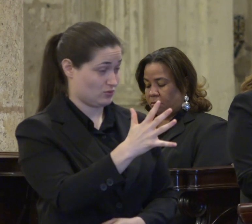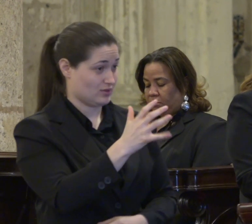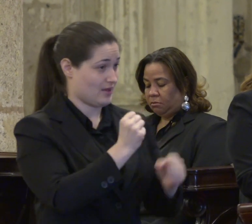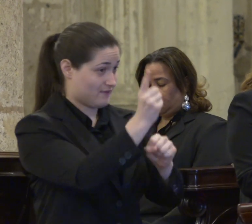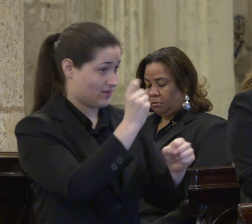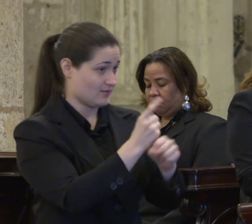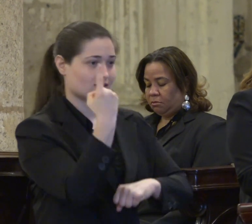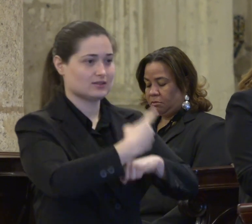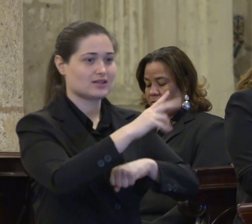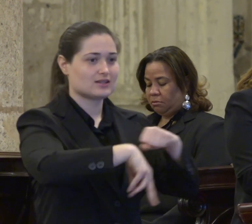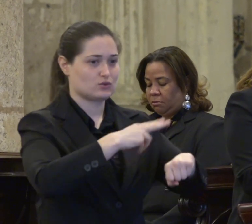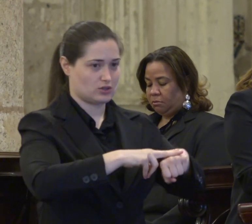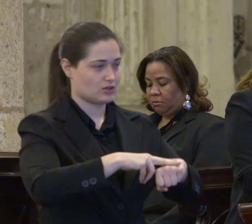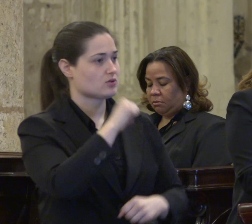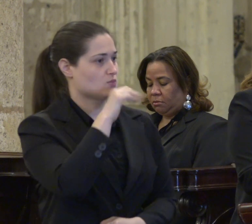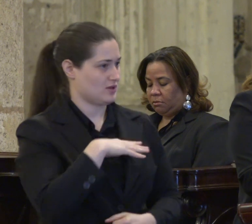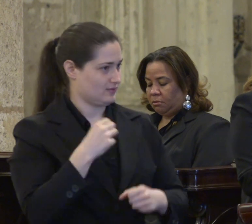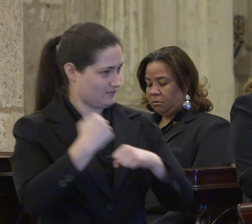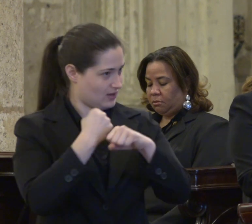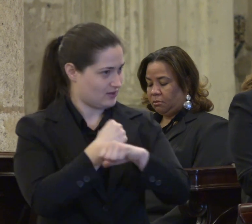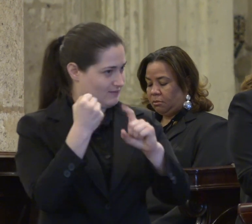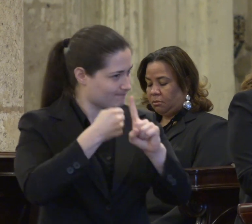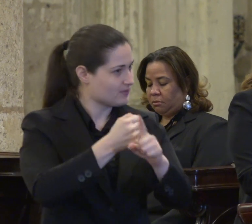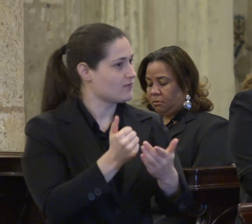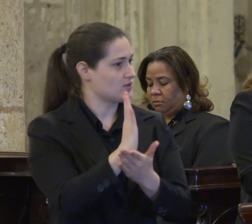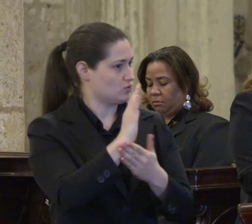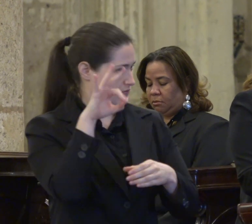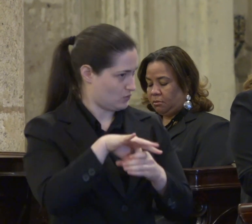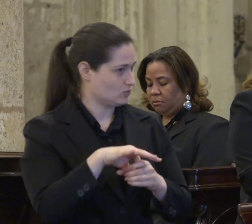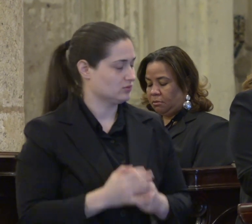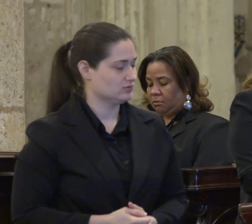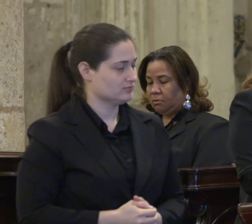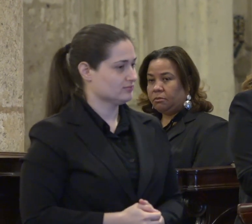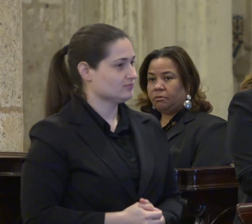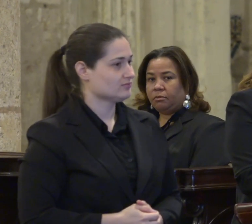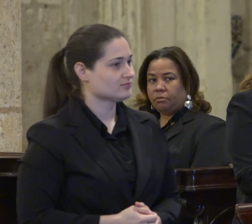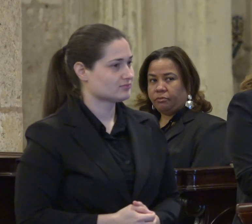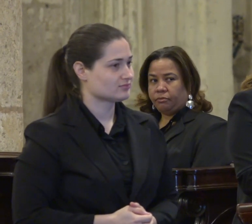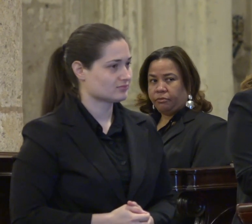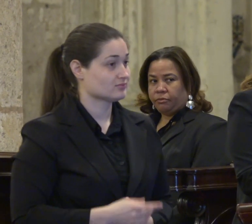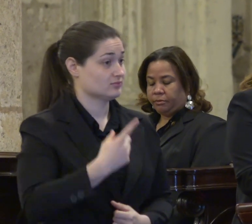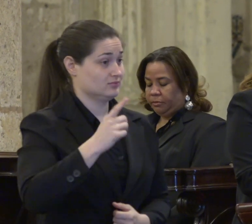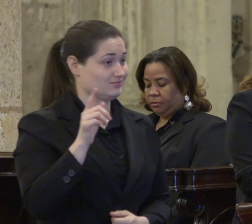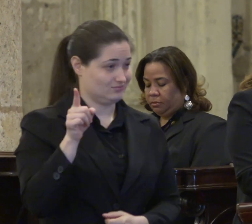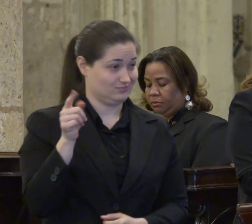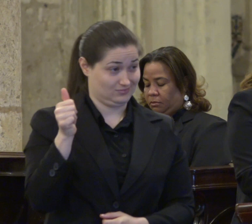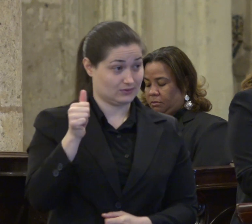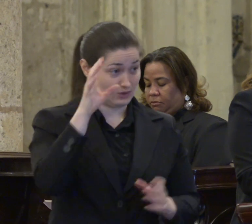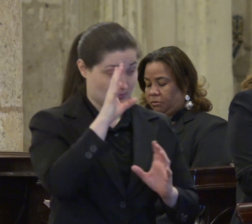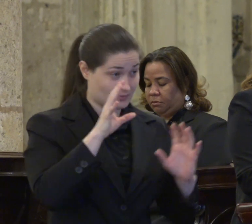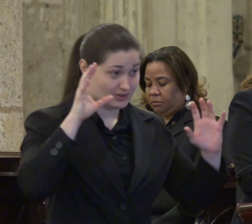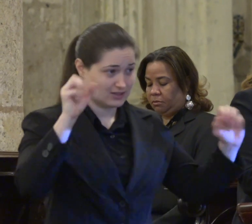Nacional de las Sufragistas y que forma parte de los compromisos que asumió el presidente